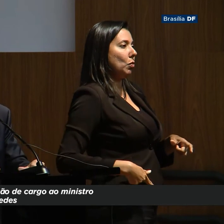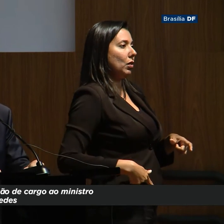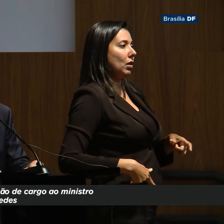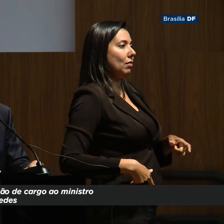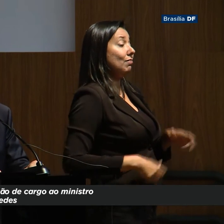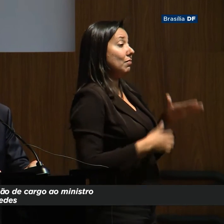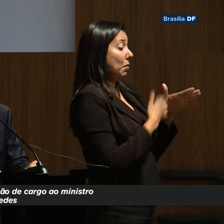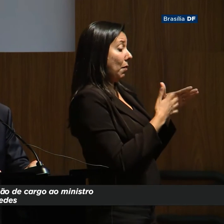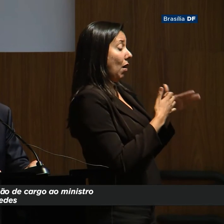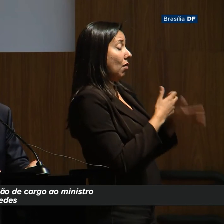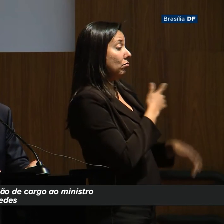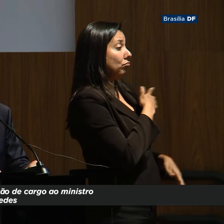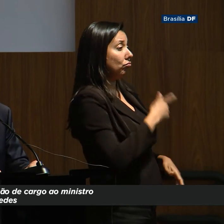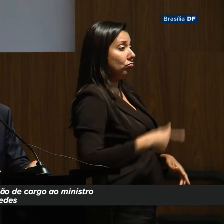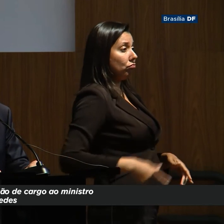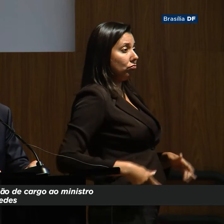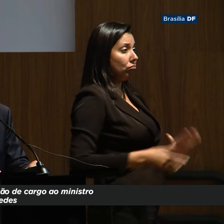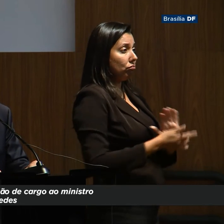empresas públicas.